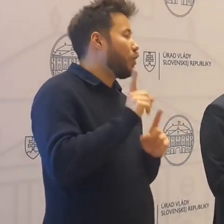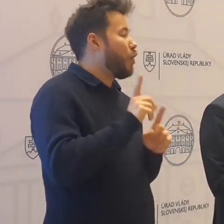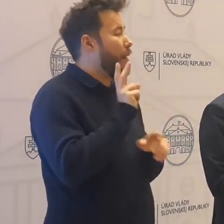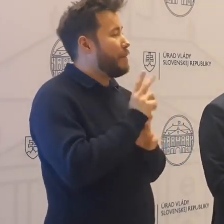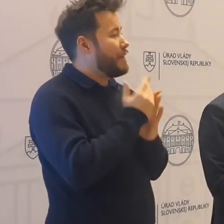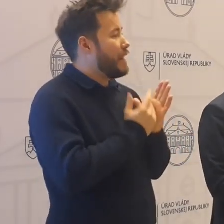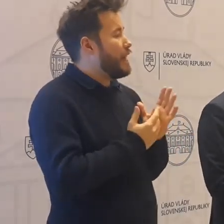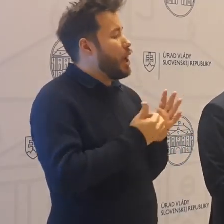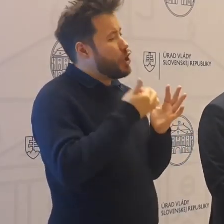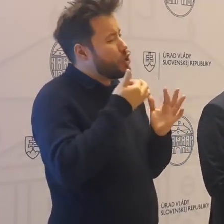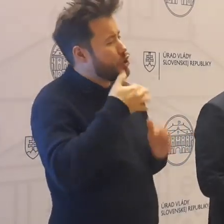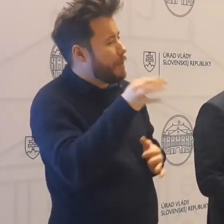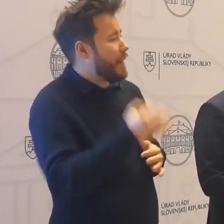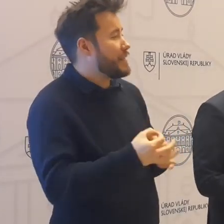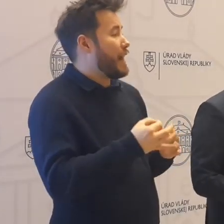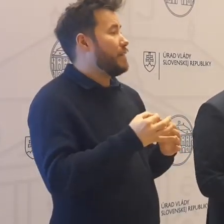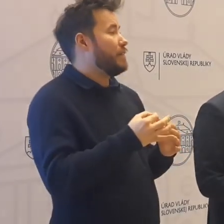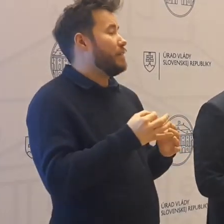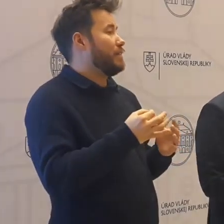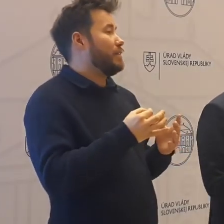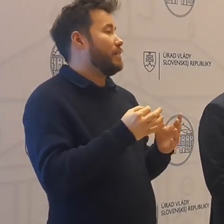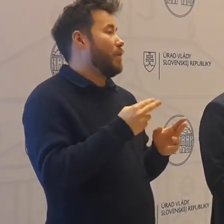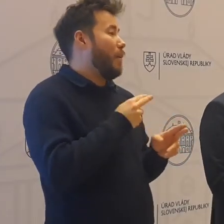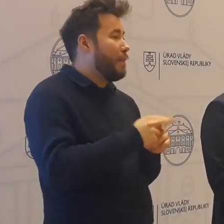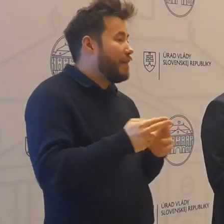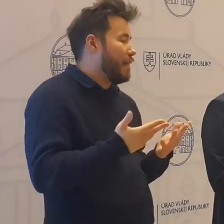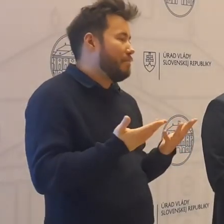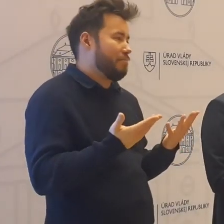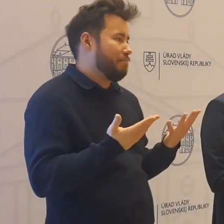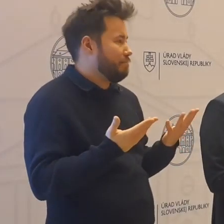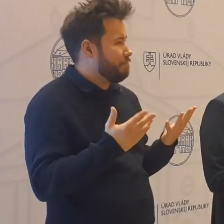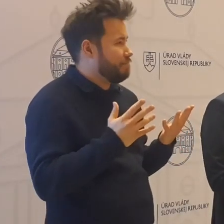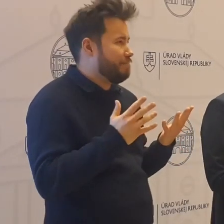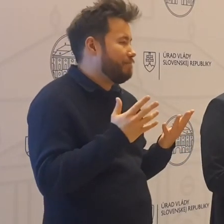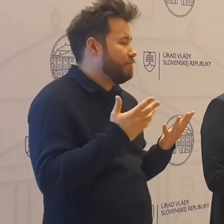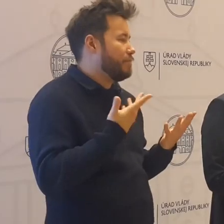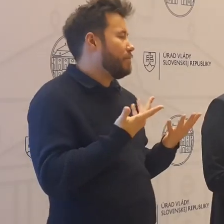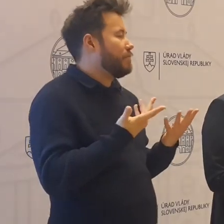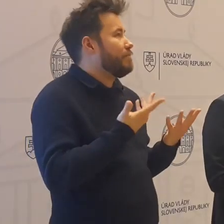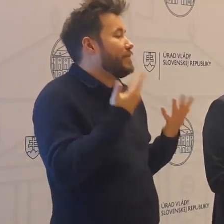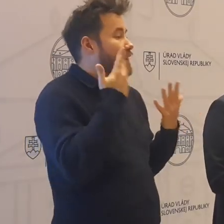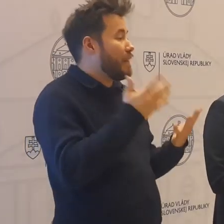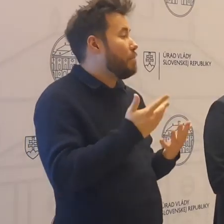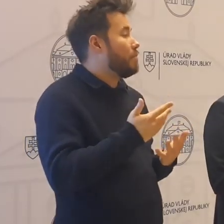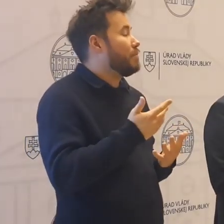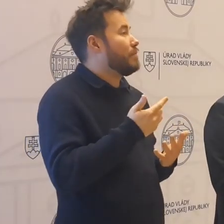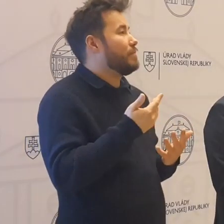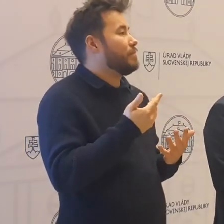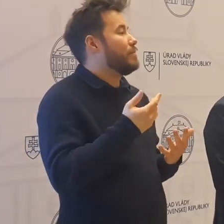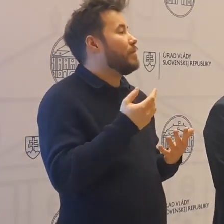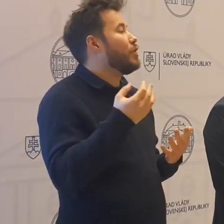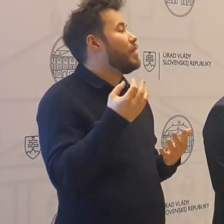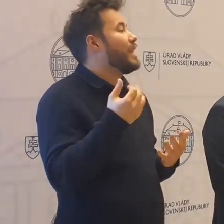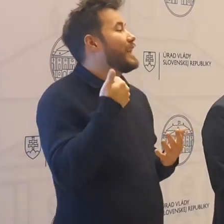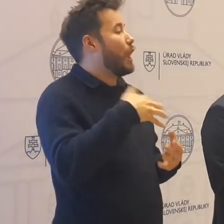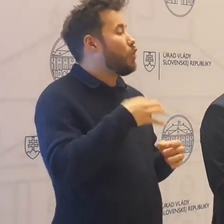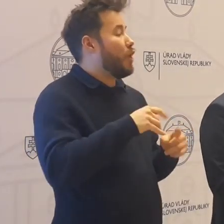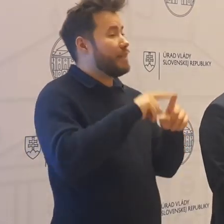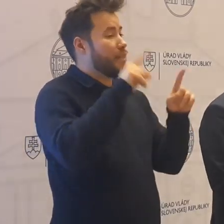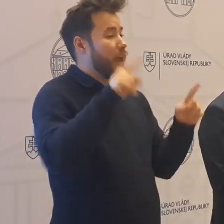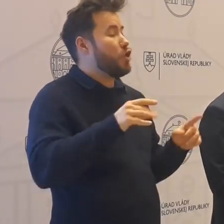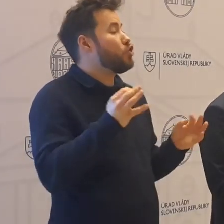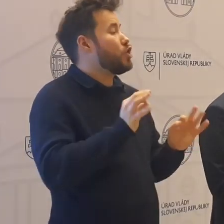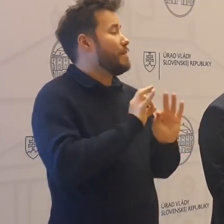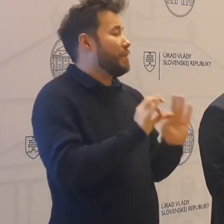také, ako by sme si predstavovali. Neviem, či existuje teraz aj nejaká jednotná šablóna na to, čo je vlastne správne.